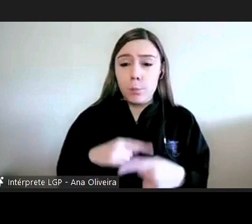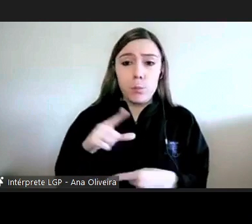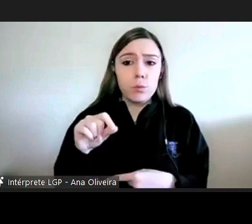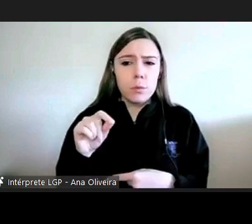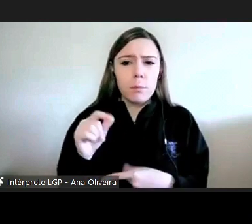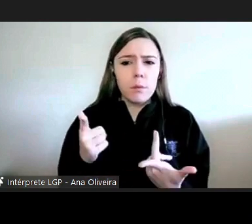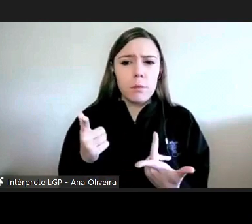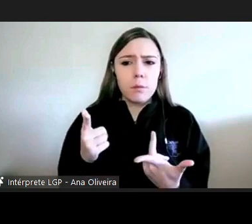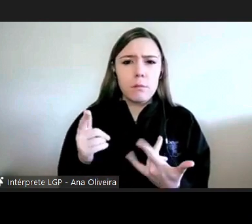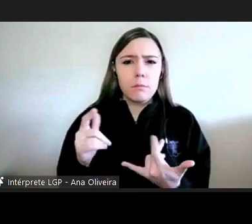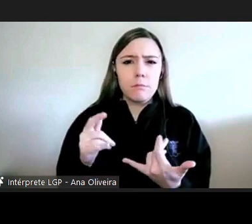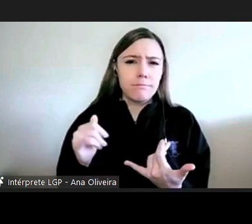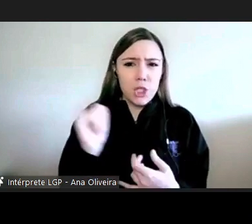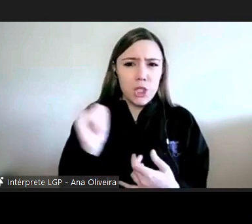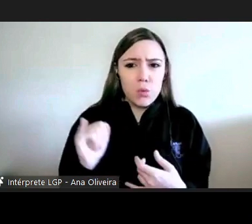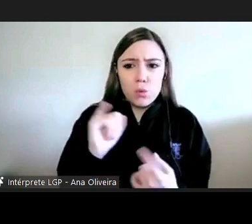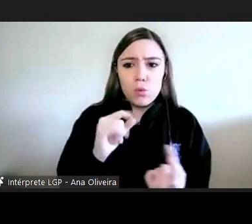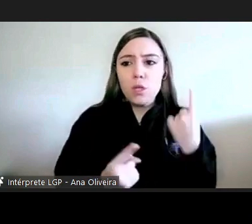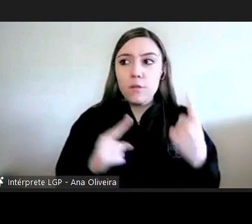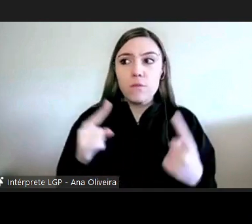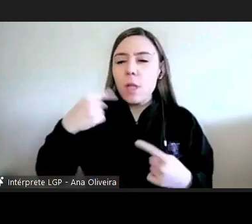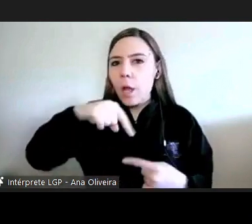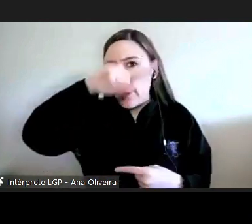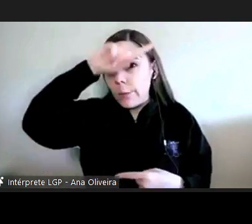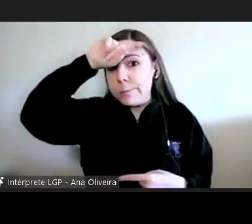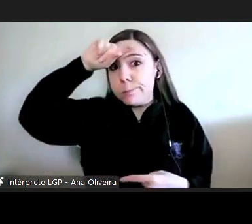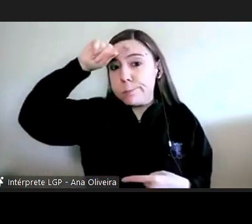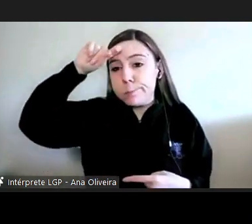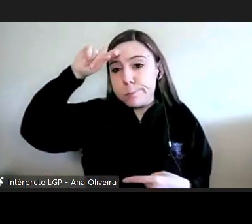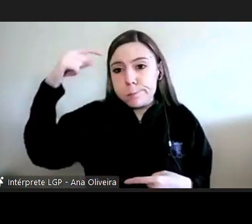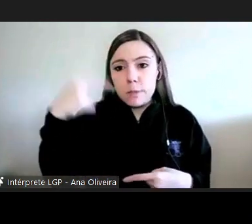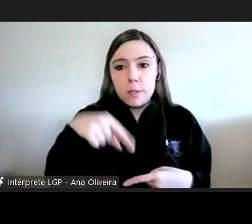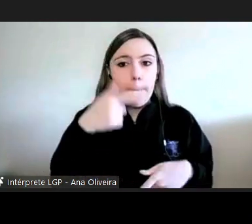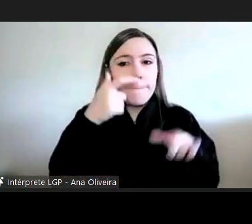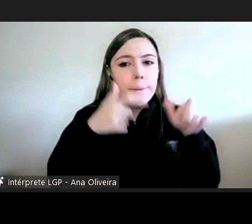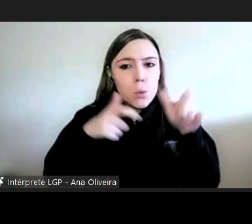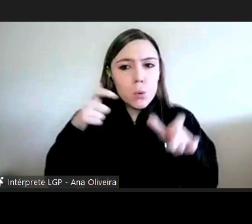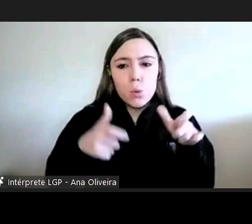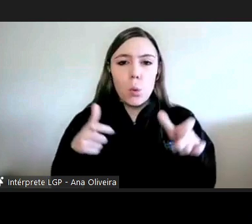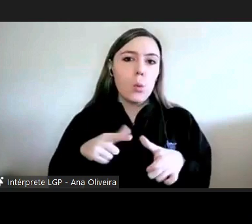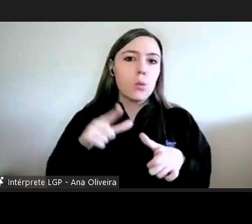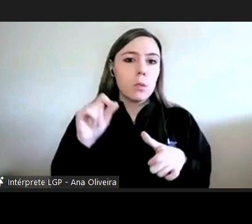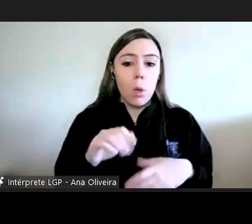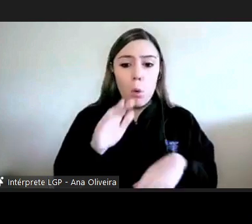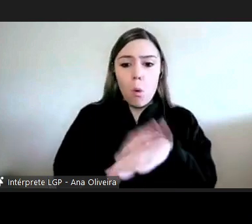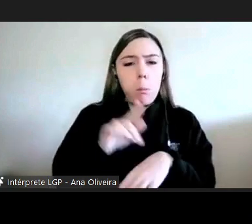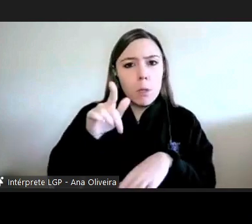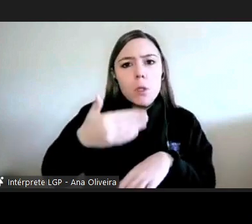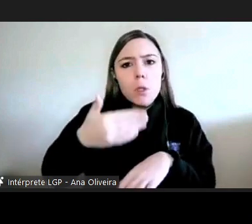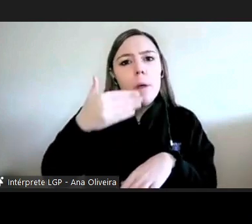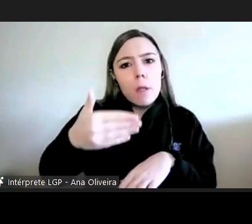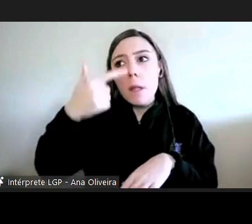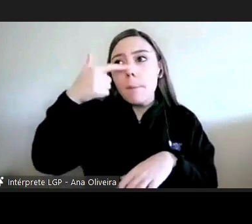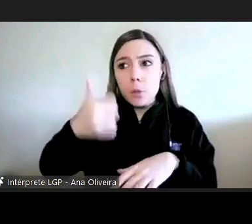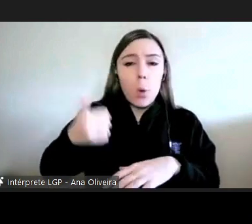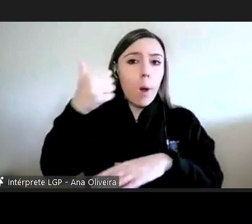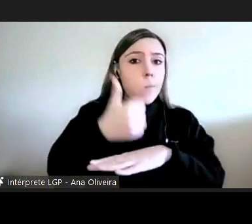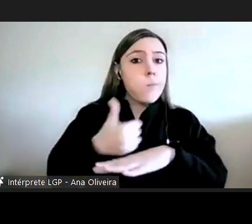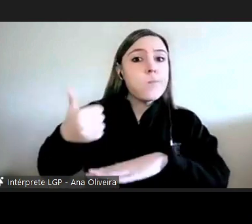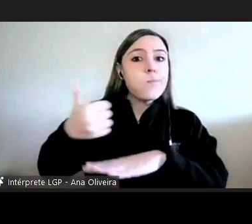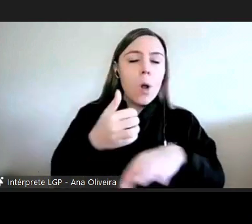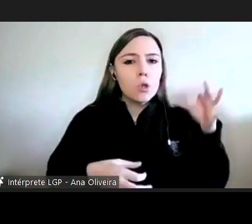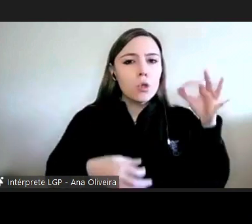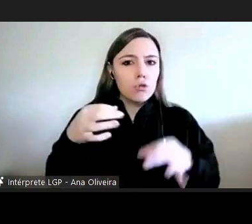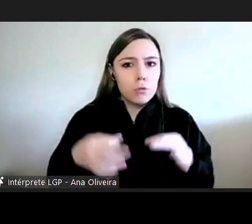debatem-se muitas vezes com dificuldades de meios e de pessoas e portanto a solicitação do provedor de justiça não é muitas vezes por